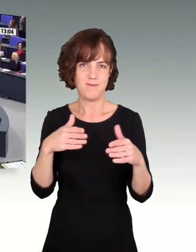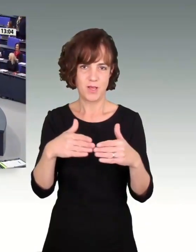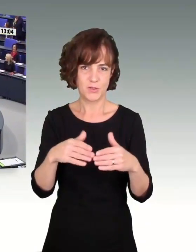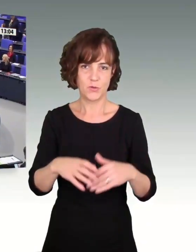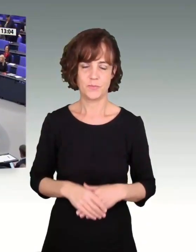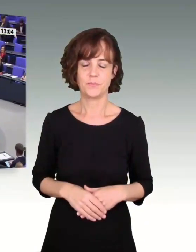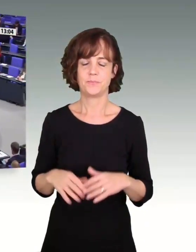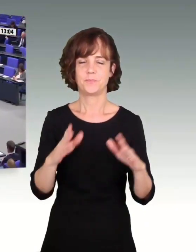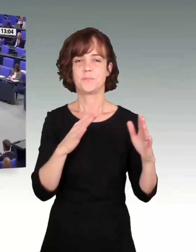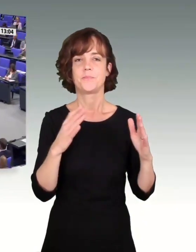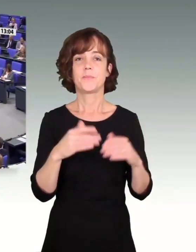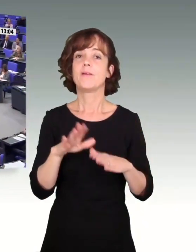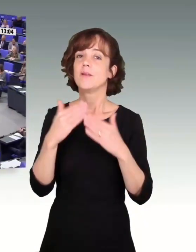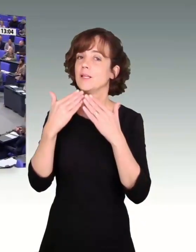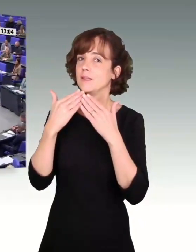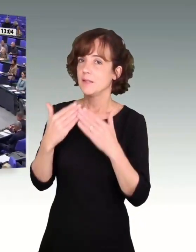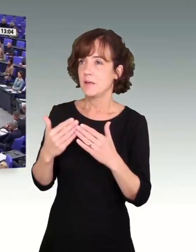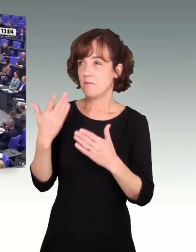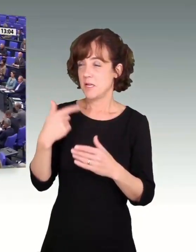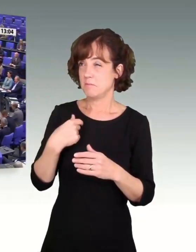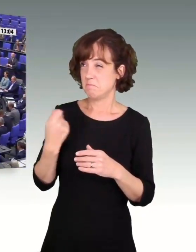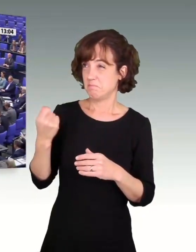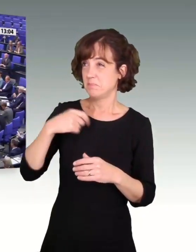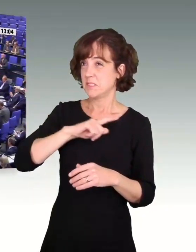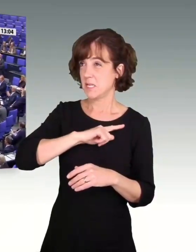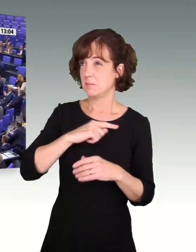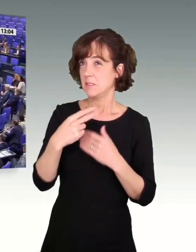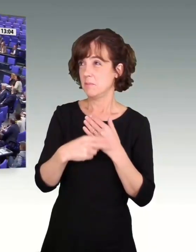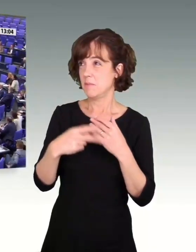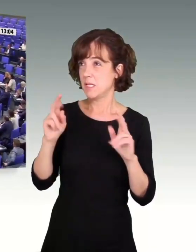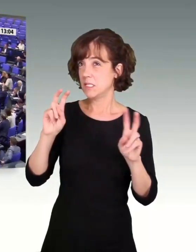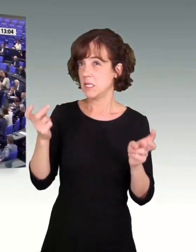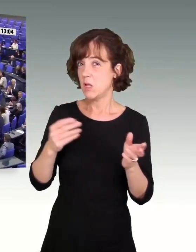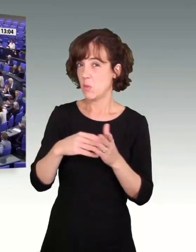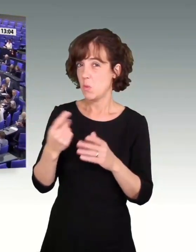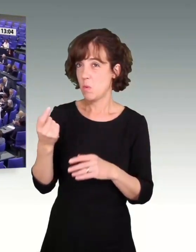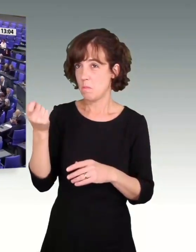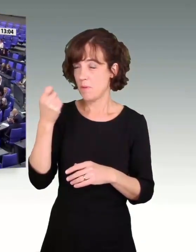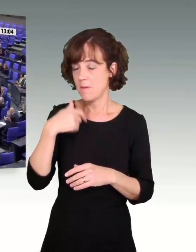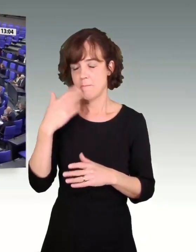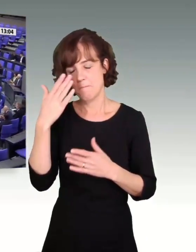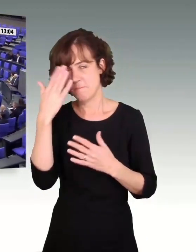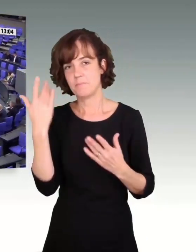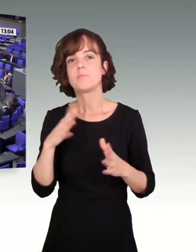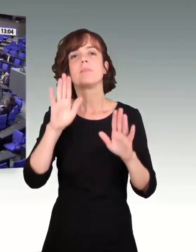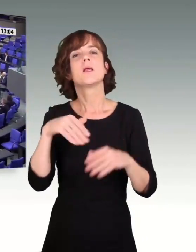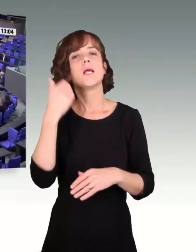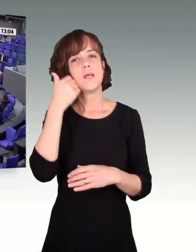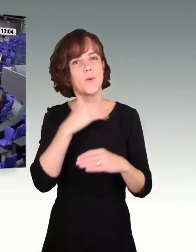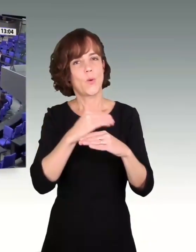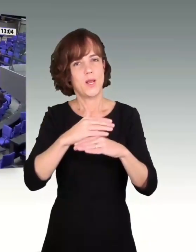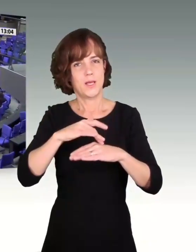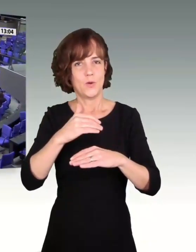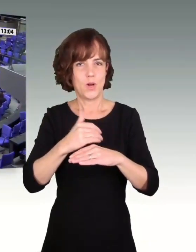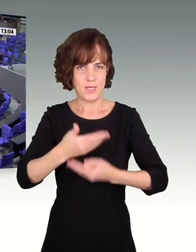Vielen Dank, Frau Präsidentin. Vielleicht fällt mir ein Bibelzitat ein. Liebe Kolleginnen, liebe Kollegen, wir beraten drei Anträge der Fraktion